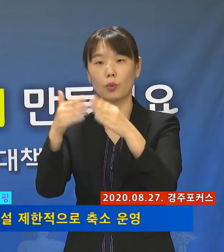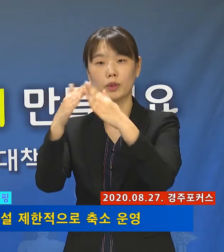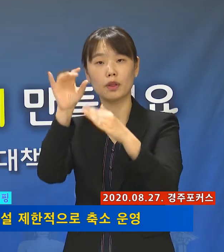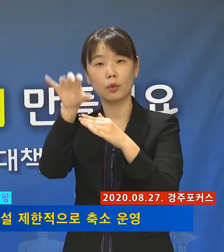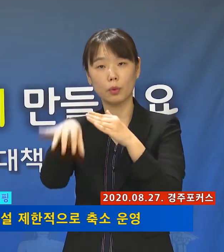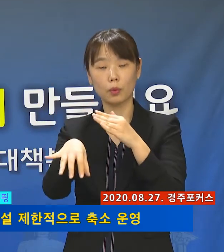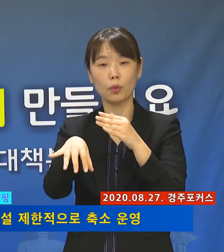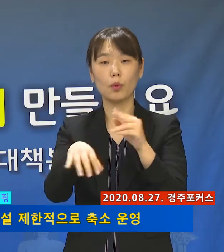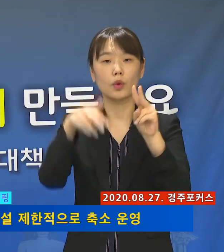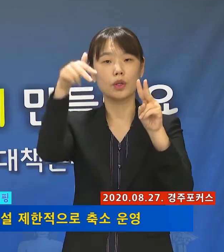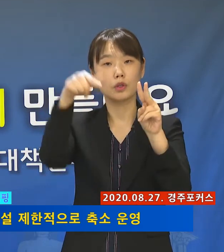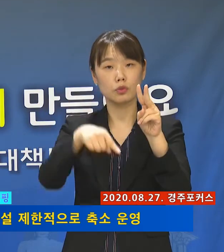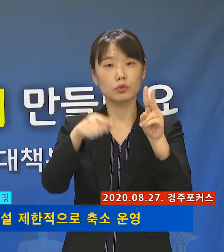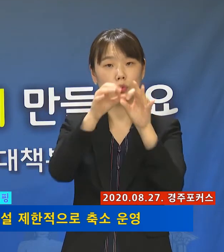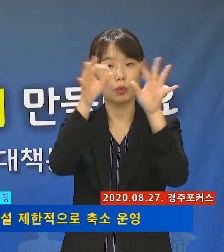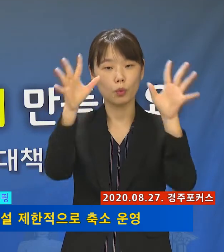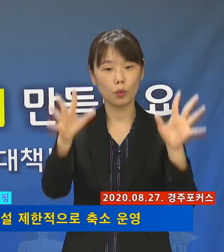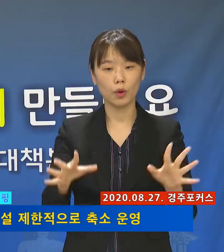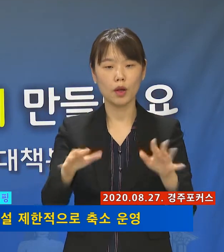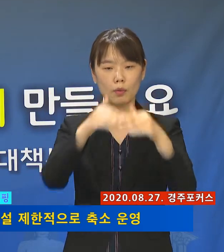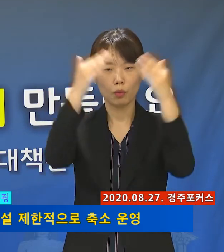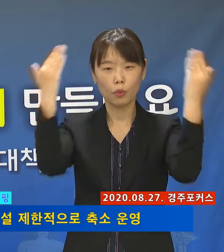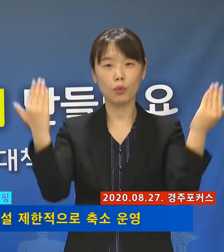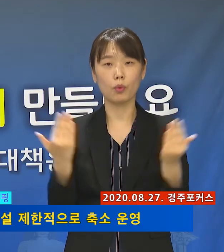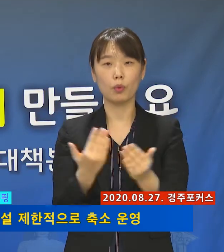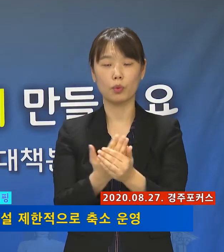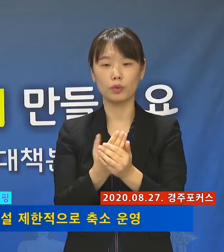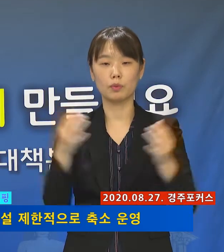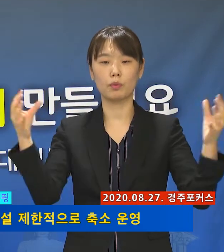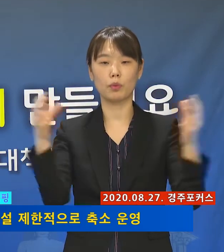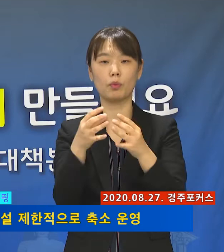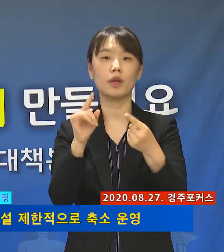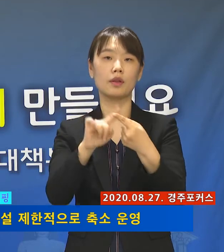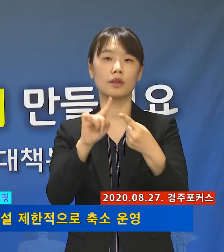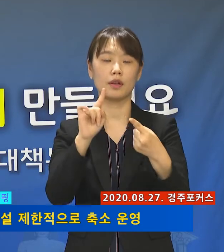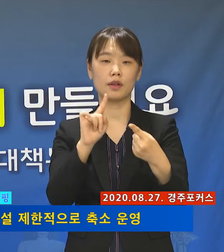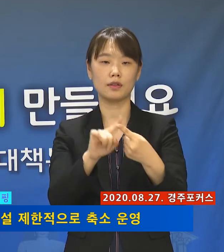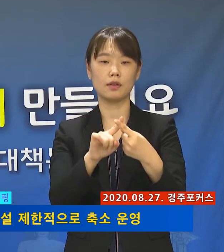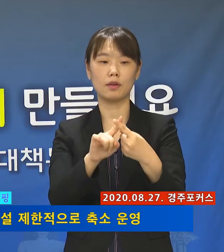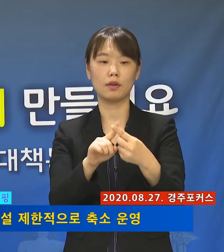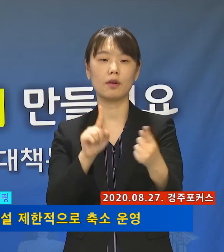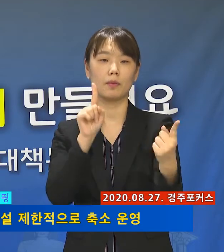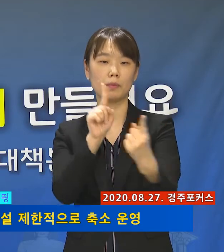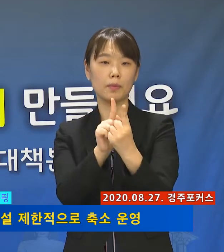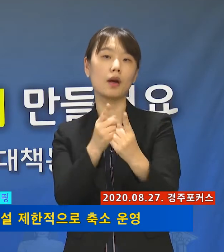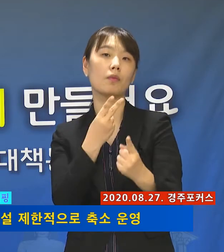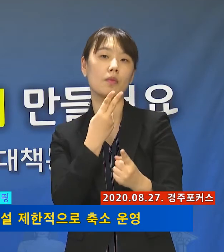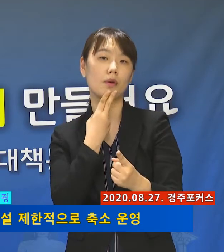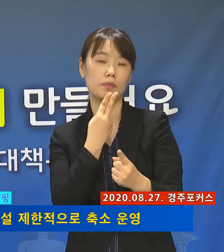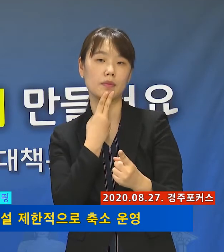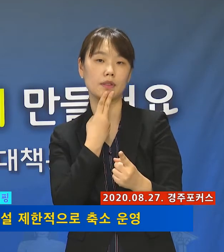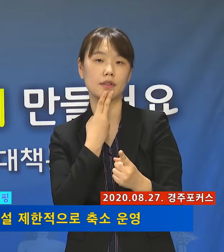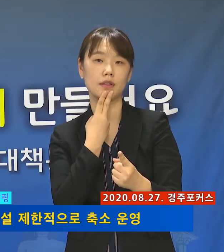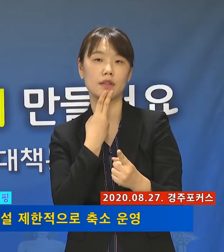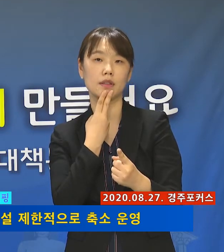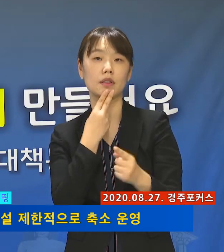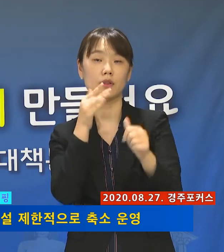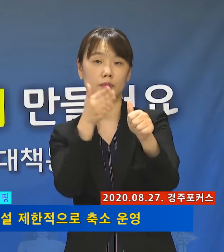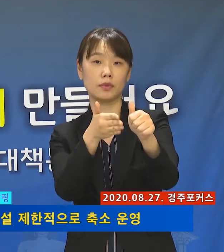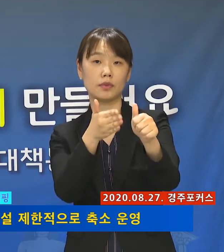예배, 미사, 법회 등 모든 집회에 대해서 비대면 개최가 권고화됩니다.